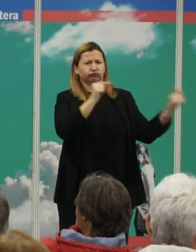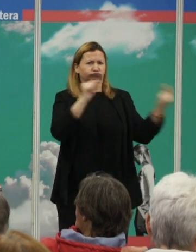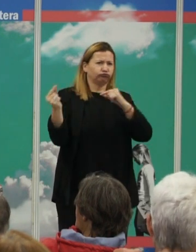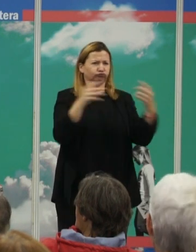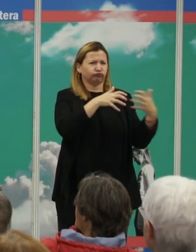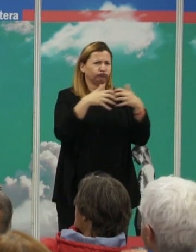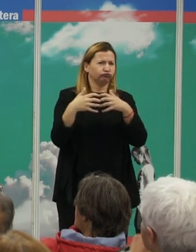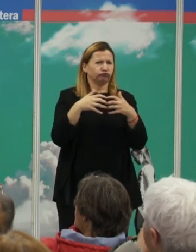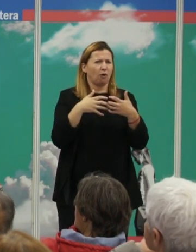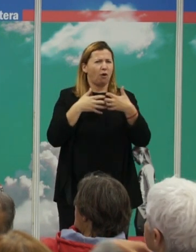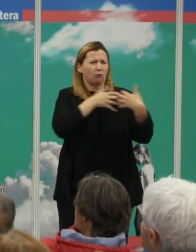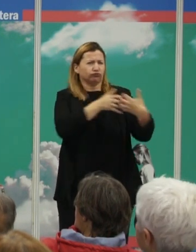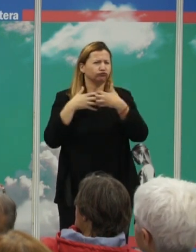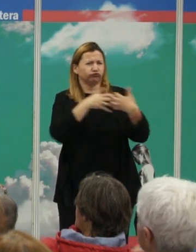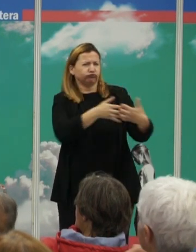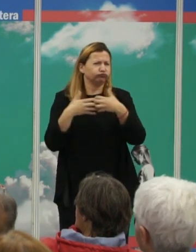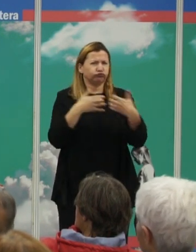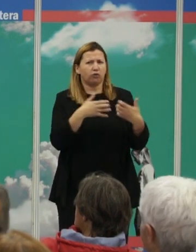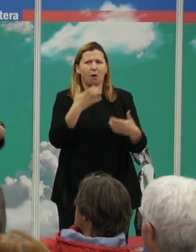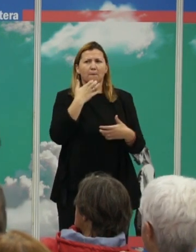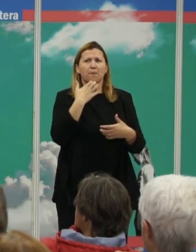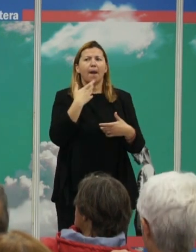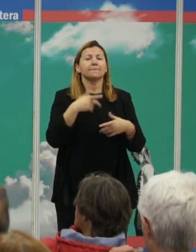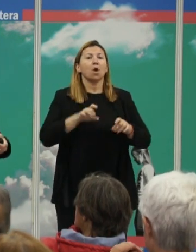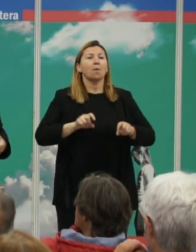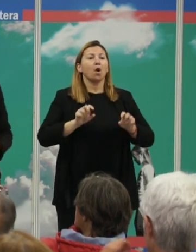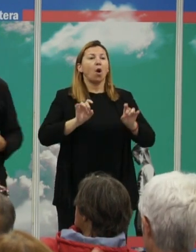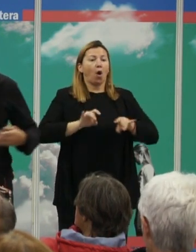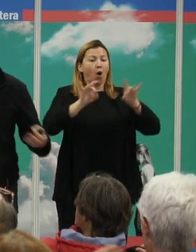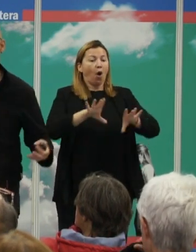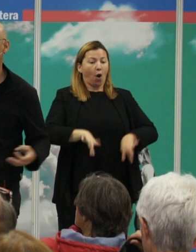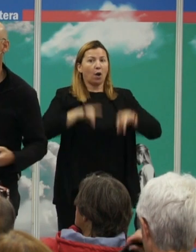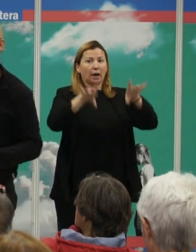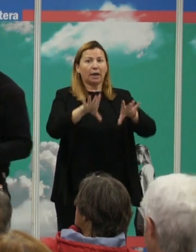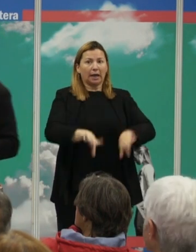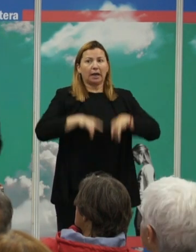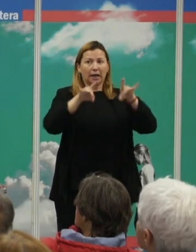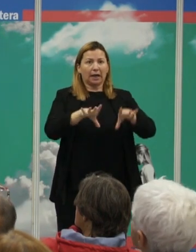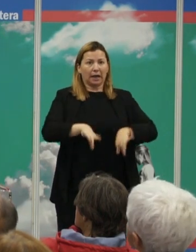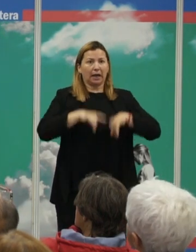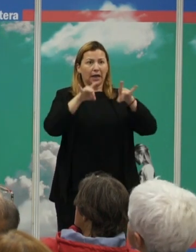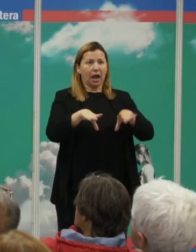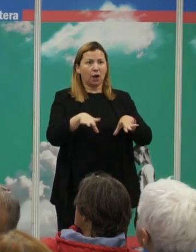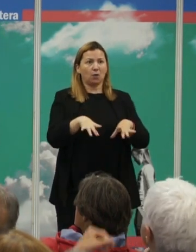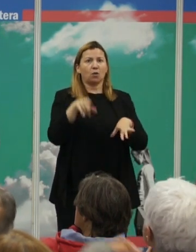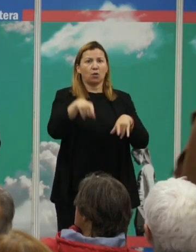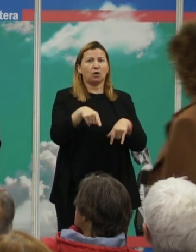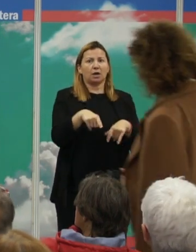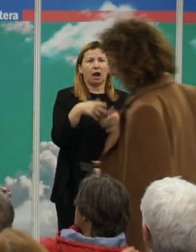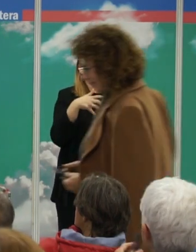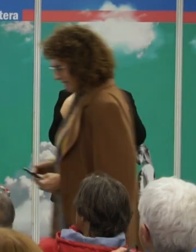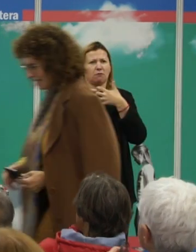son letales como por ejemplo en los canguros que llegan a matarse unos a otros durante esos eventos de lucha